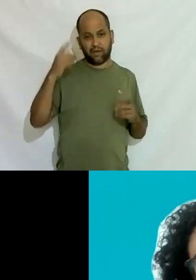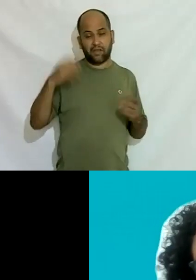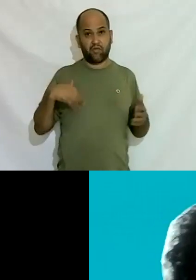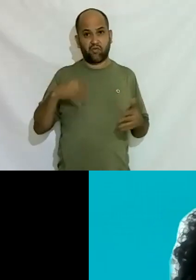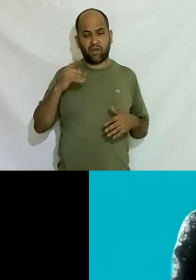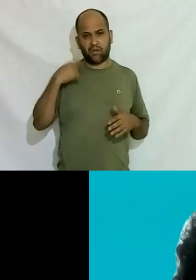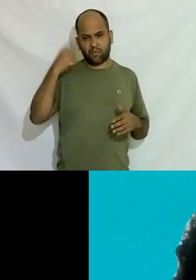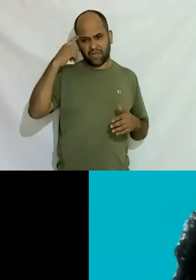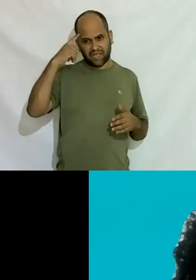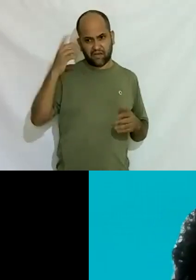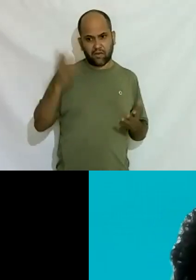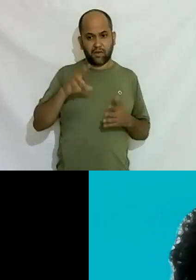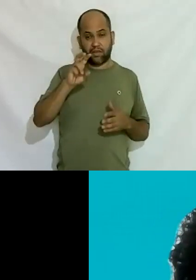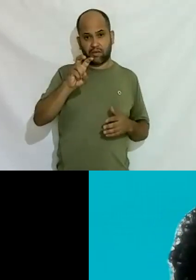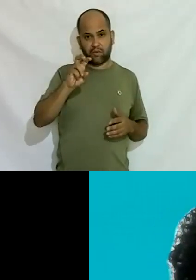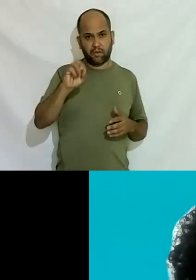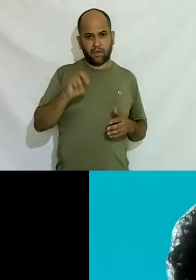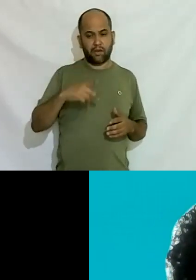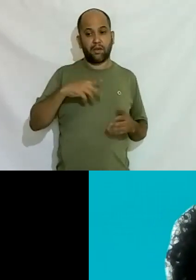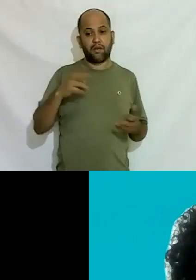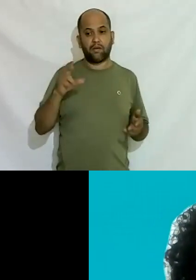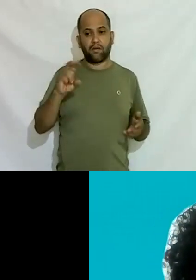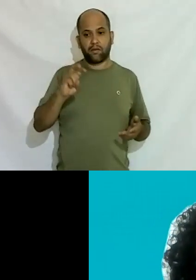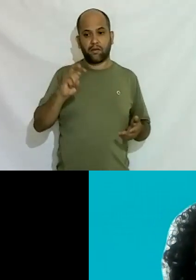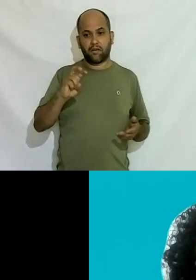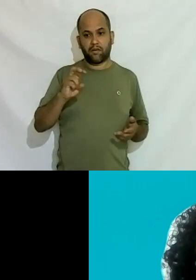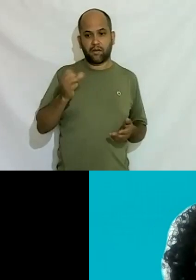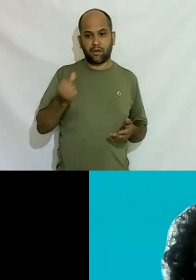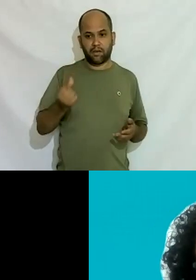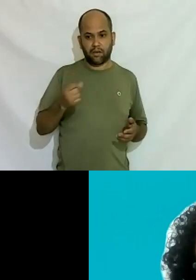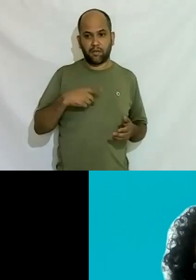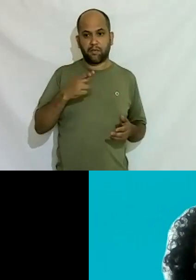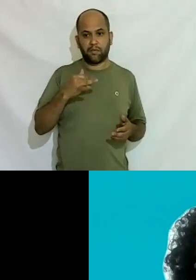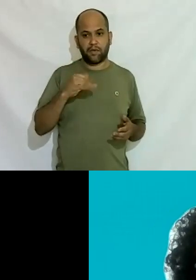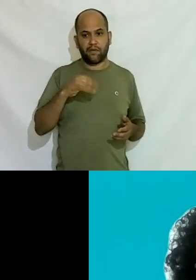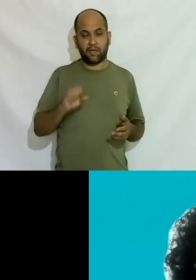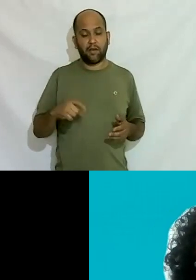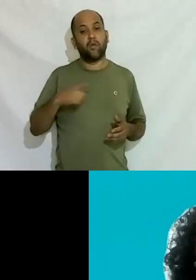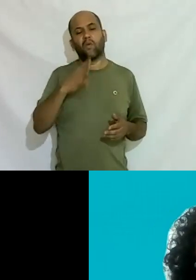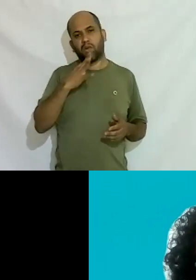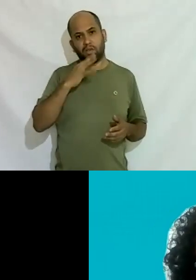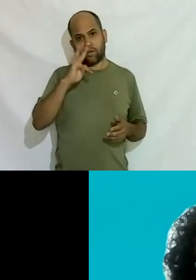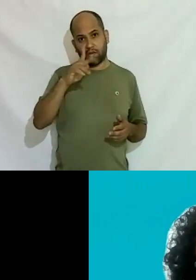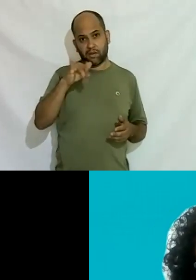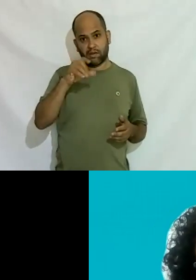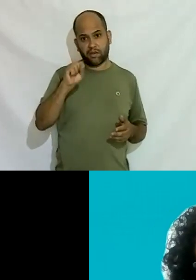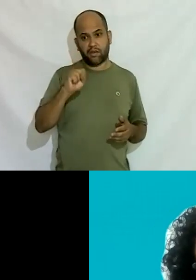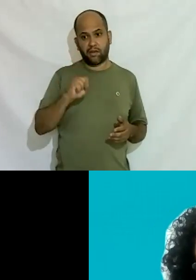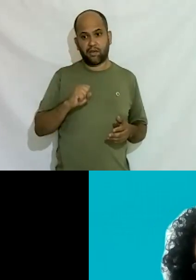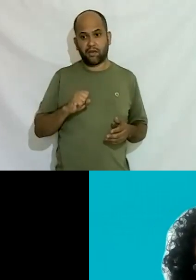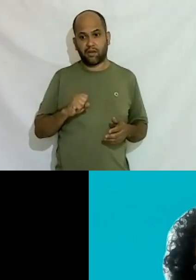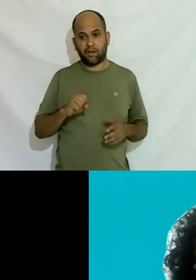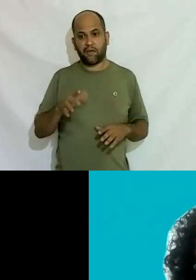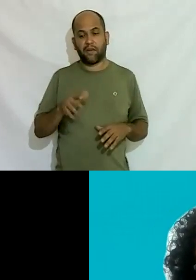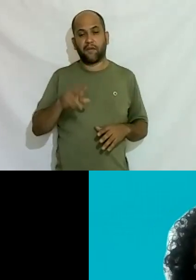tá eu tô com 56 mas eu tenho os privilégios eu conheço trans mas realmente eu diria que é 50 perto de